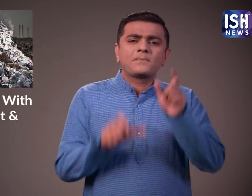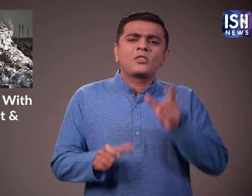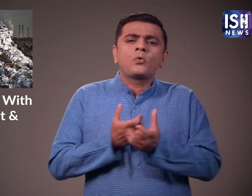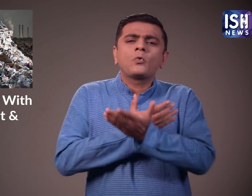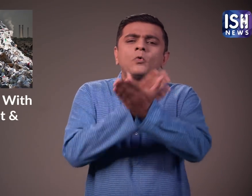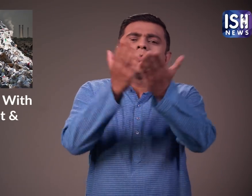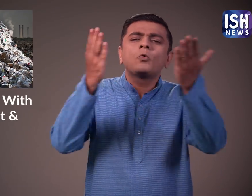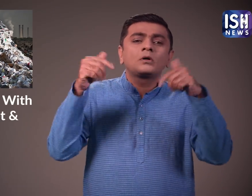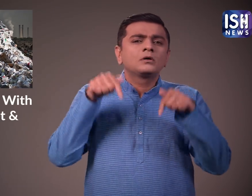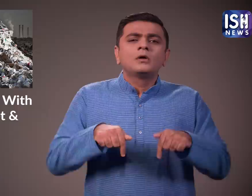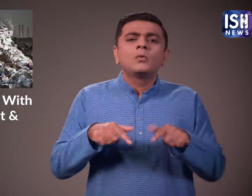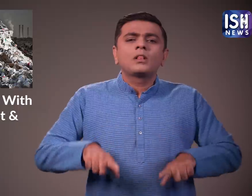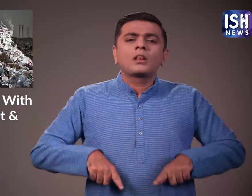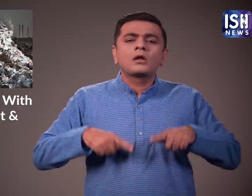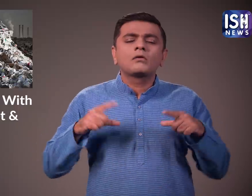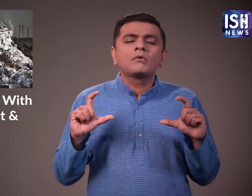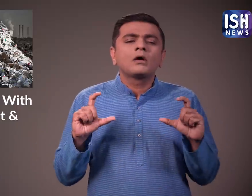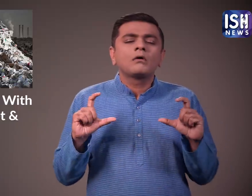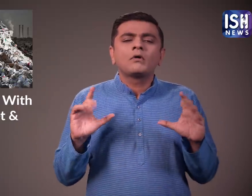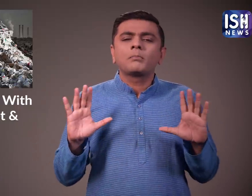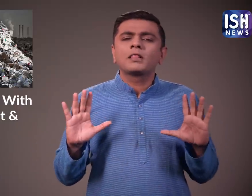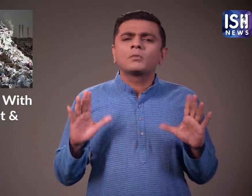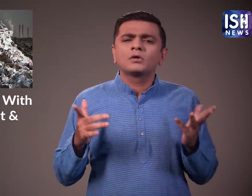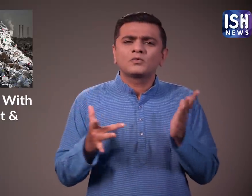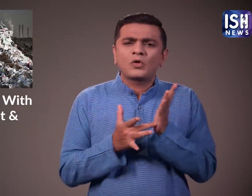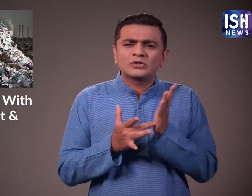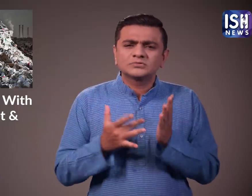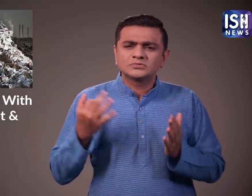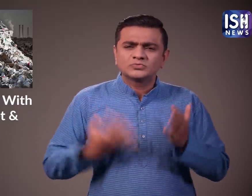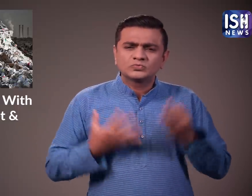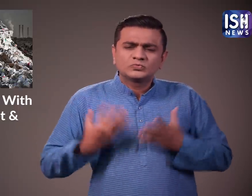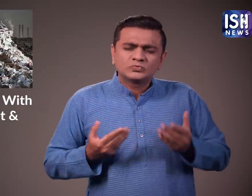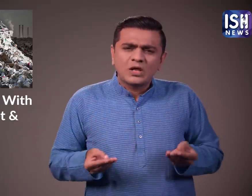तक्निकी प्रगति के साथ लोगों का जीवन बहुत सहज हो गया है